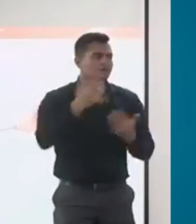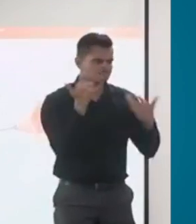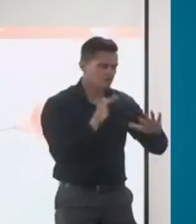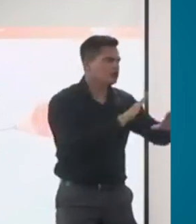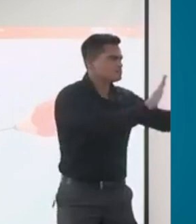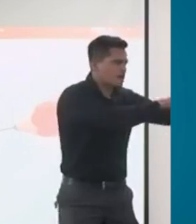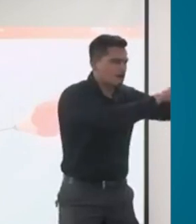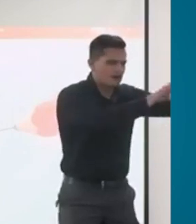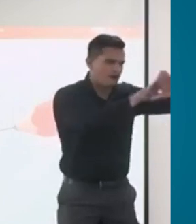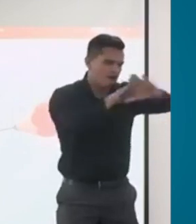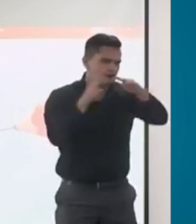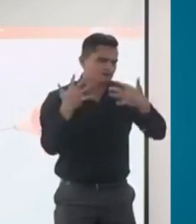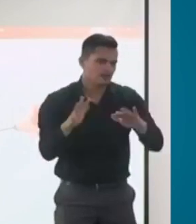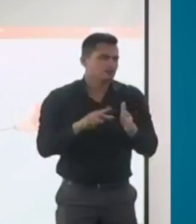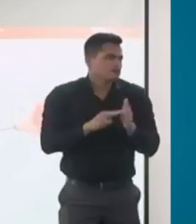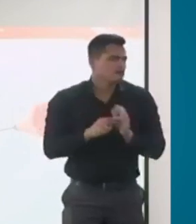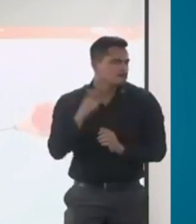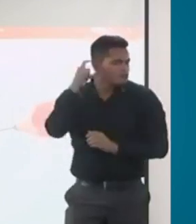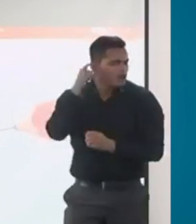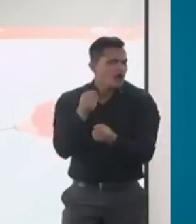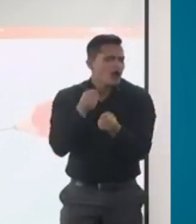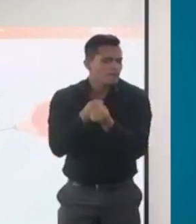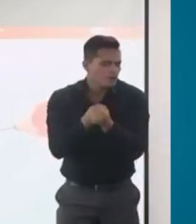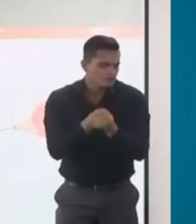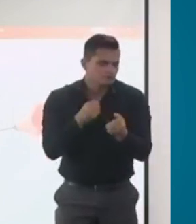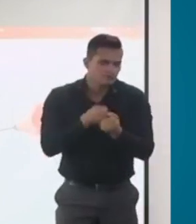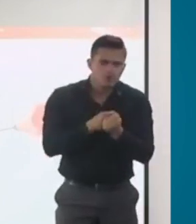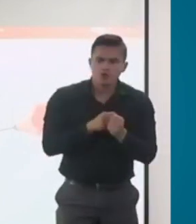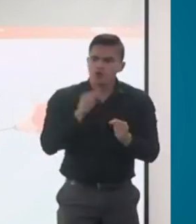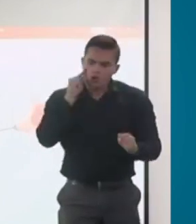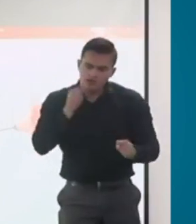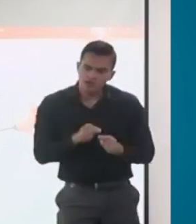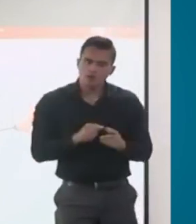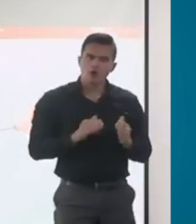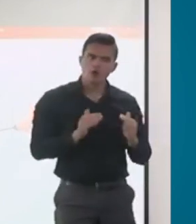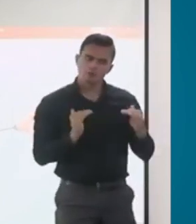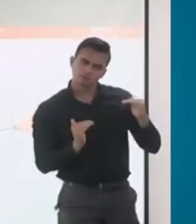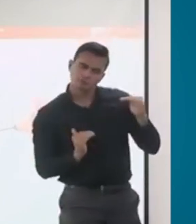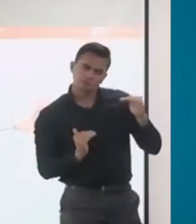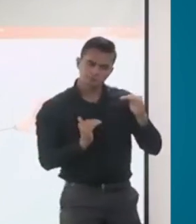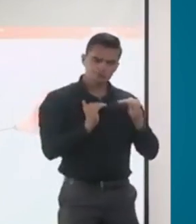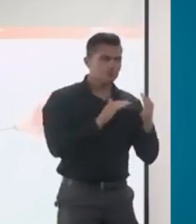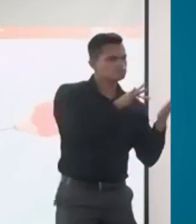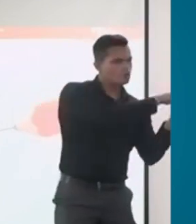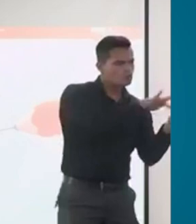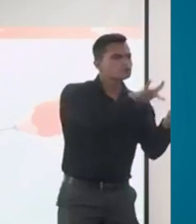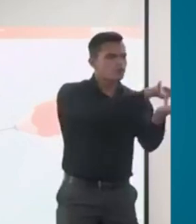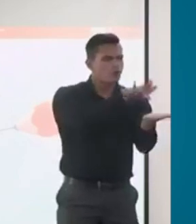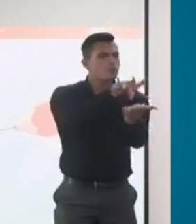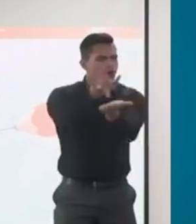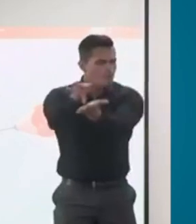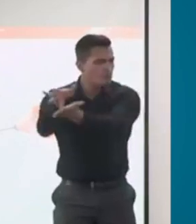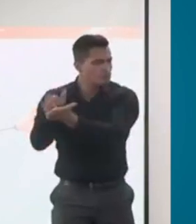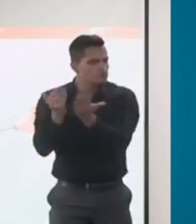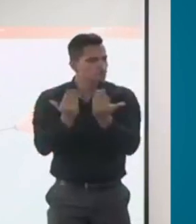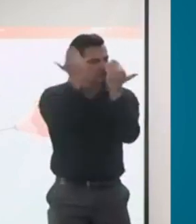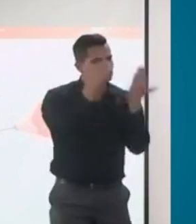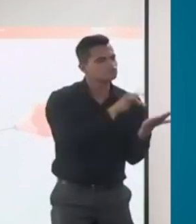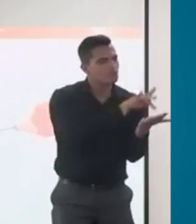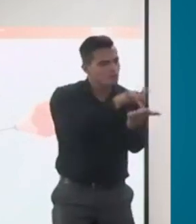contar con productos de apoyo para garantizar o equiparar las oportunidades frente al ejercicio de derechos de